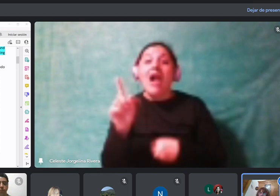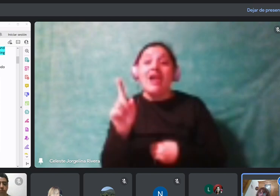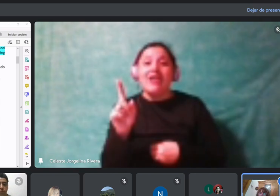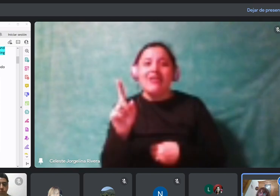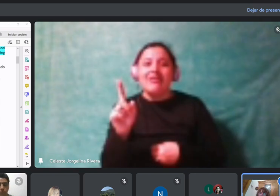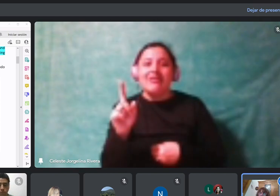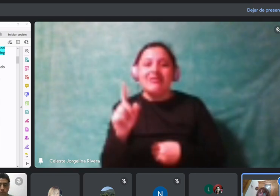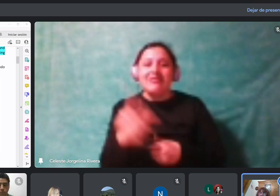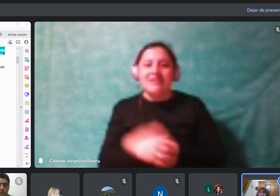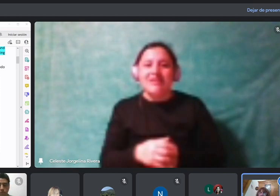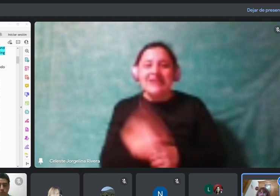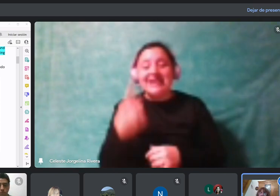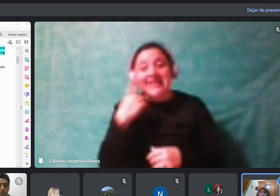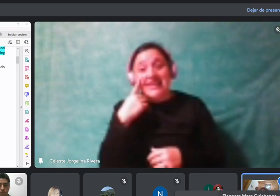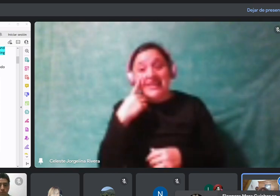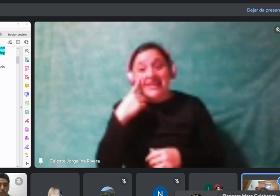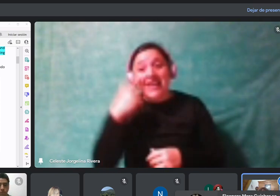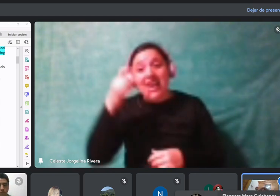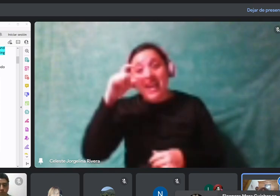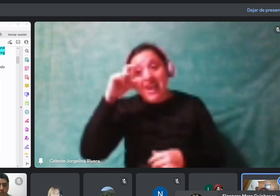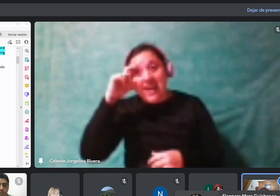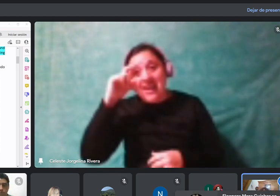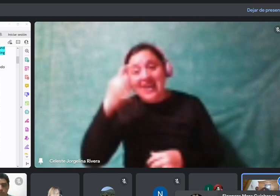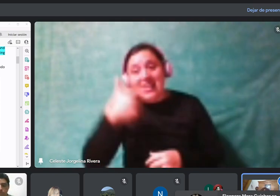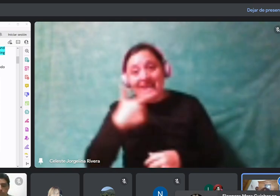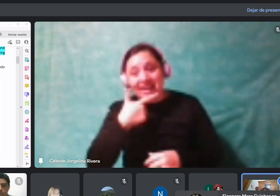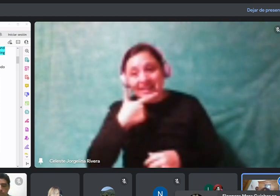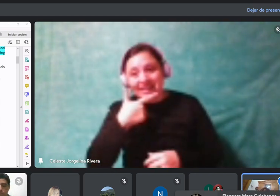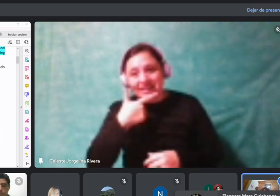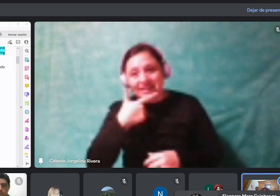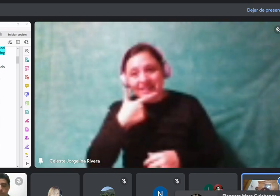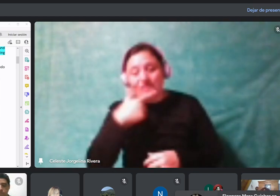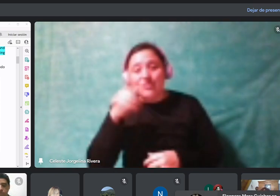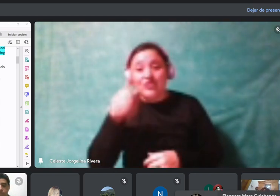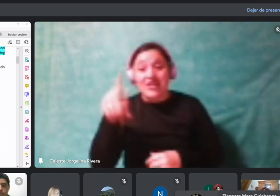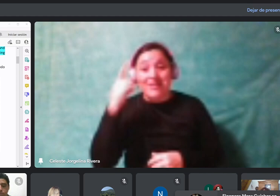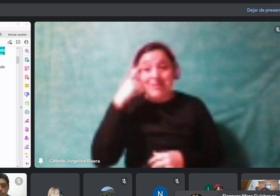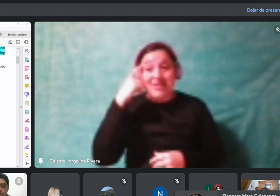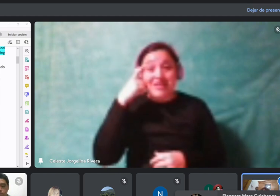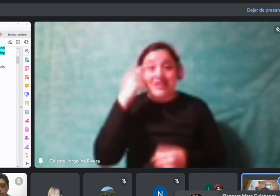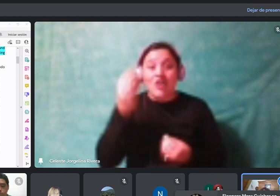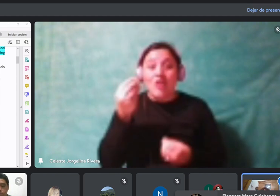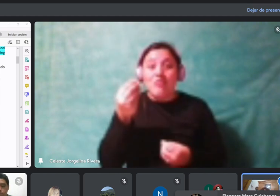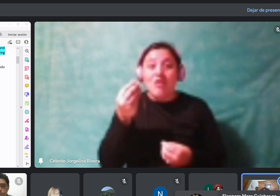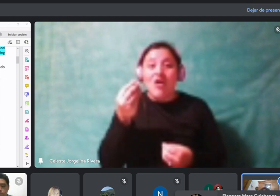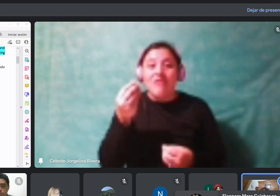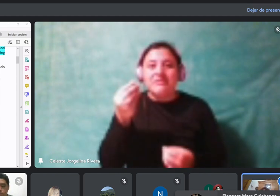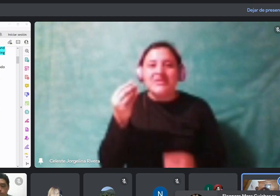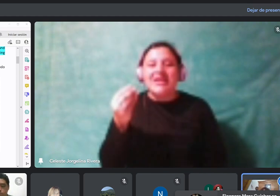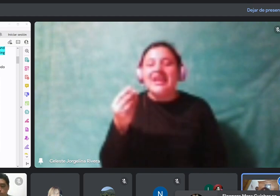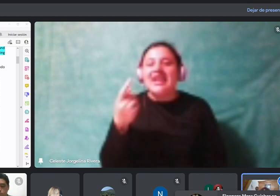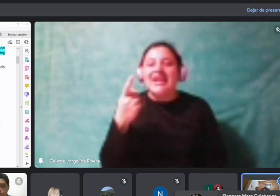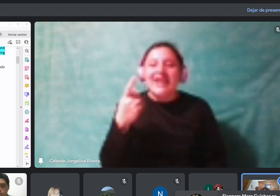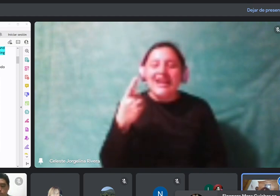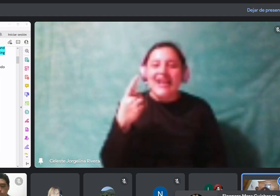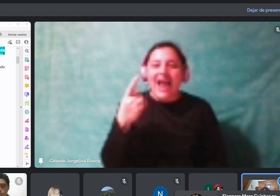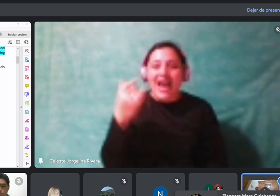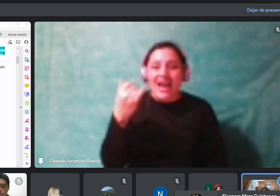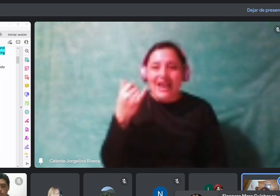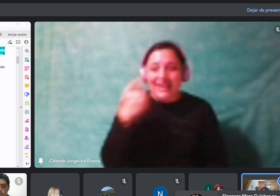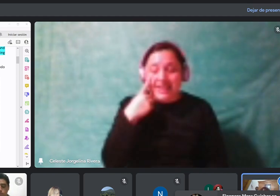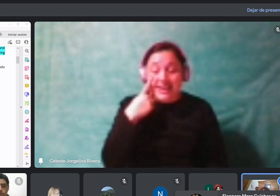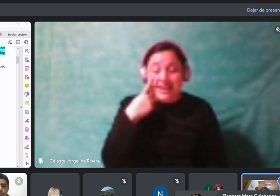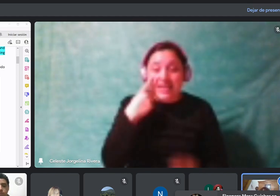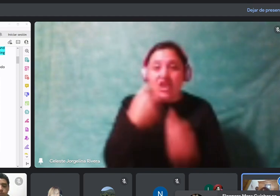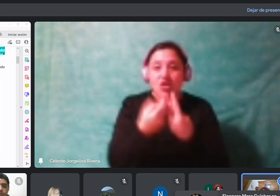Porque la I latina, cuando se pluraliza, la I griega cuando se pluraliza se convierte